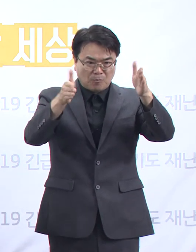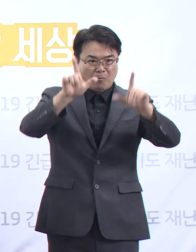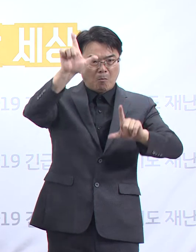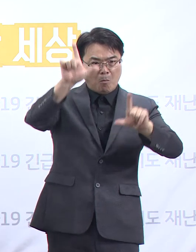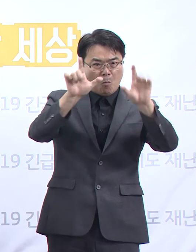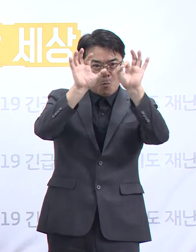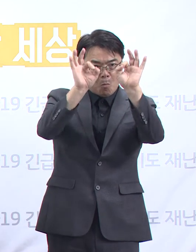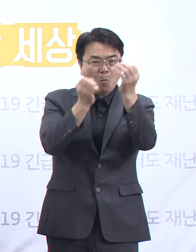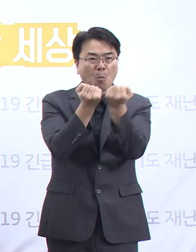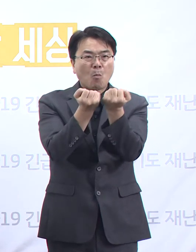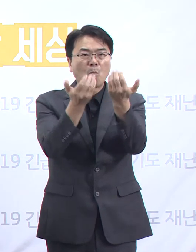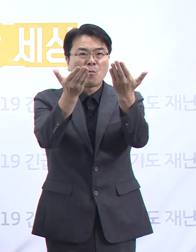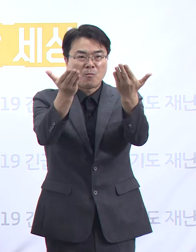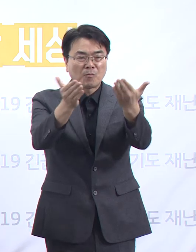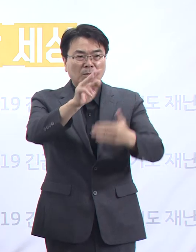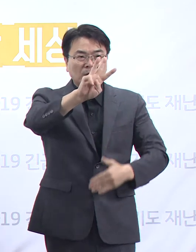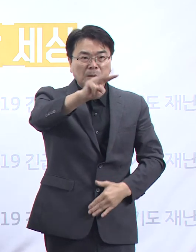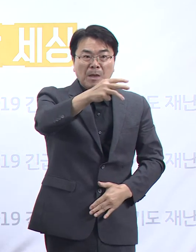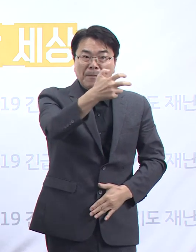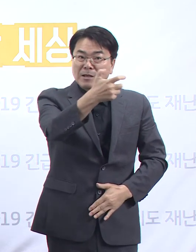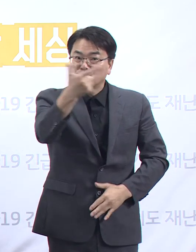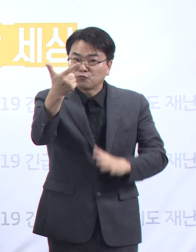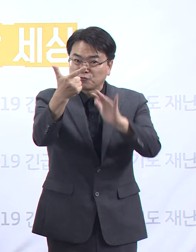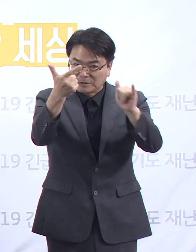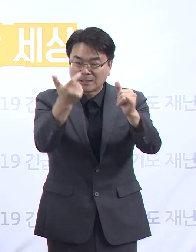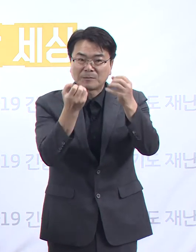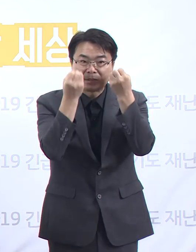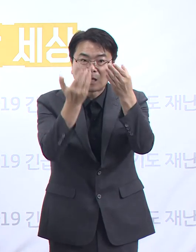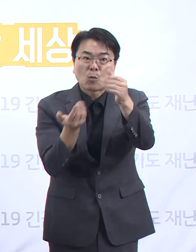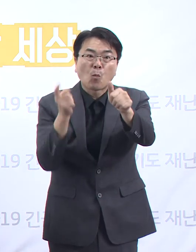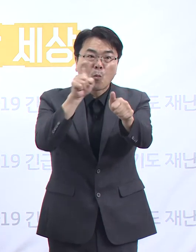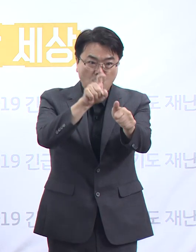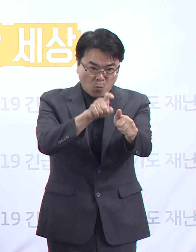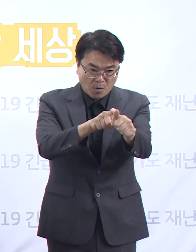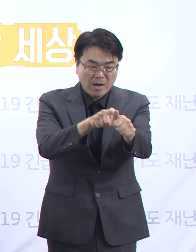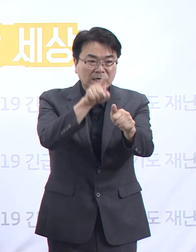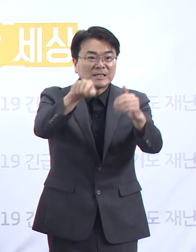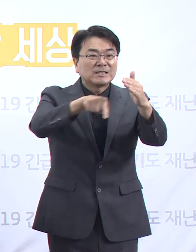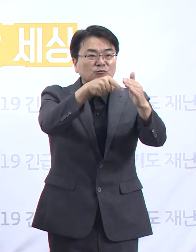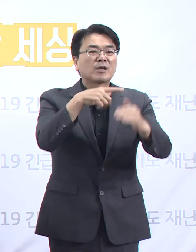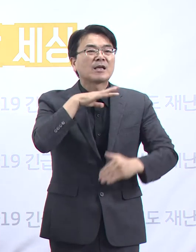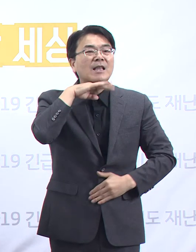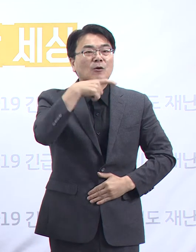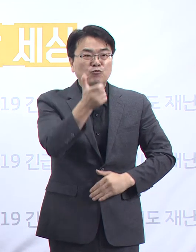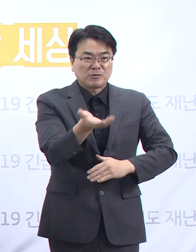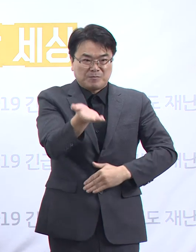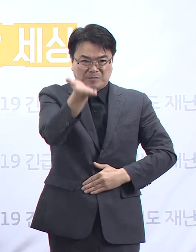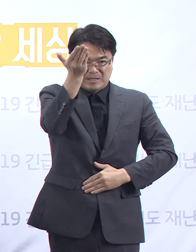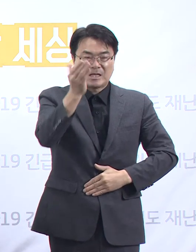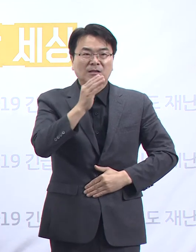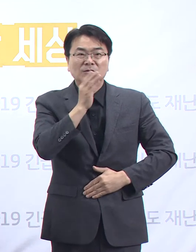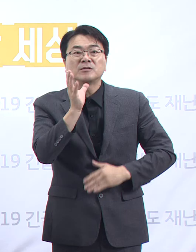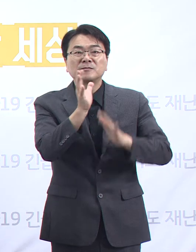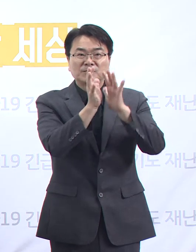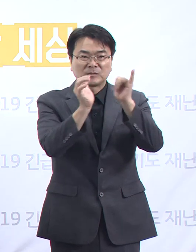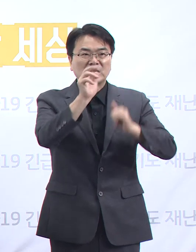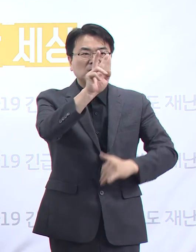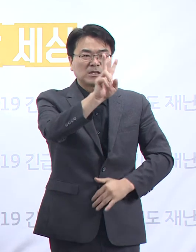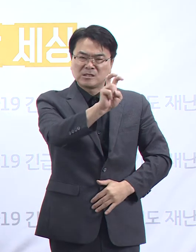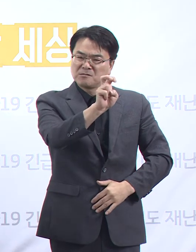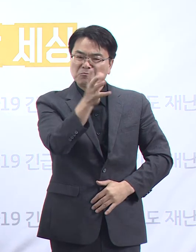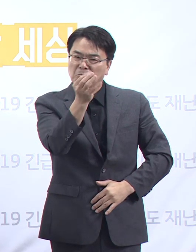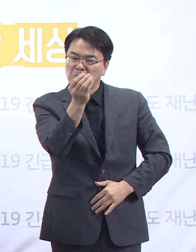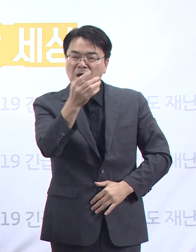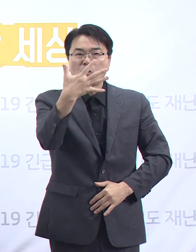총 386명의 확진자가 발생하였고, 이 중 60세 이상 고령층이 25.4%인